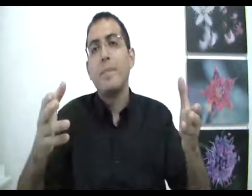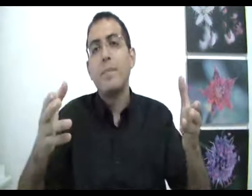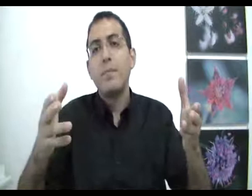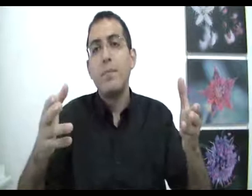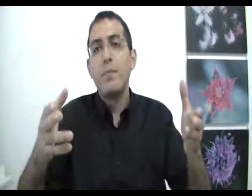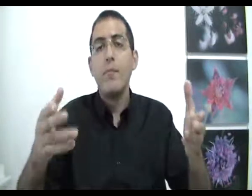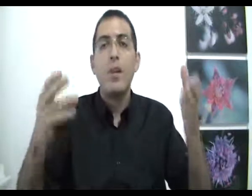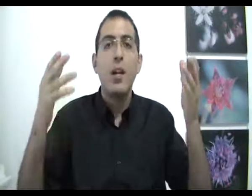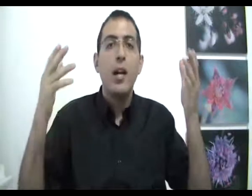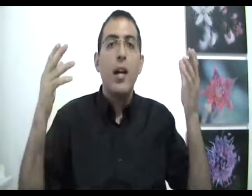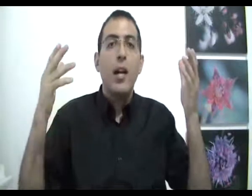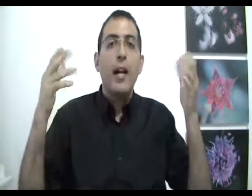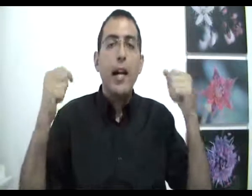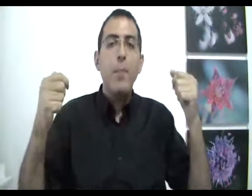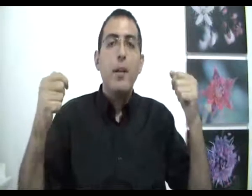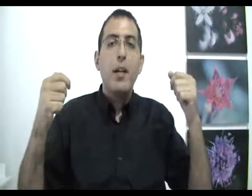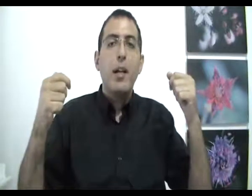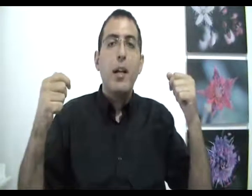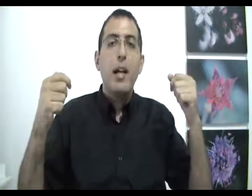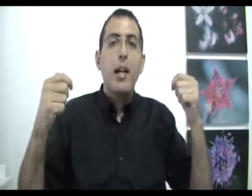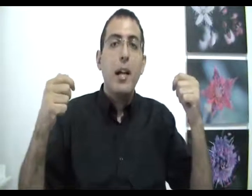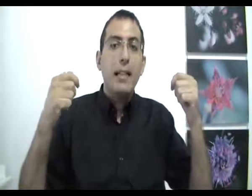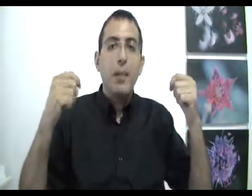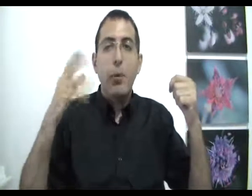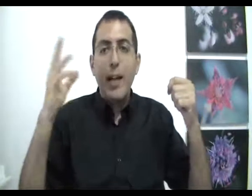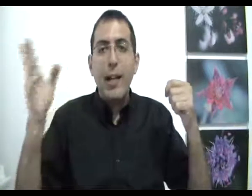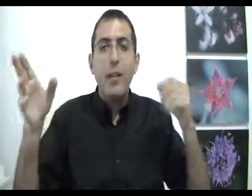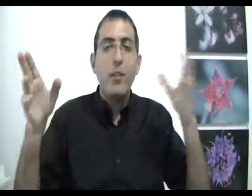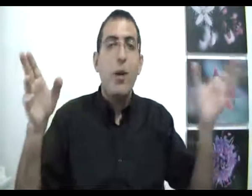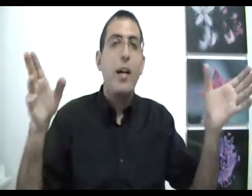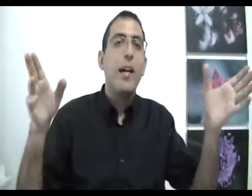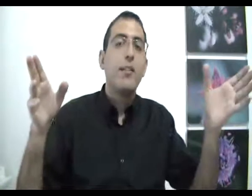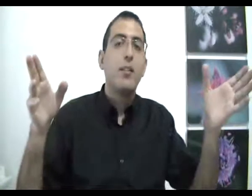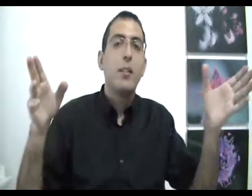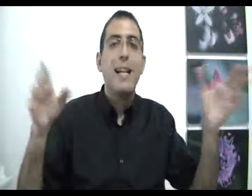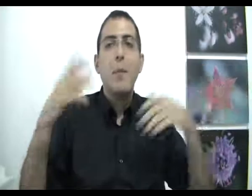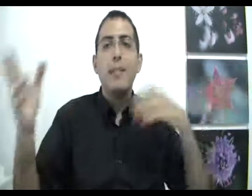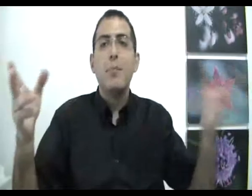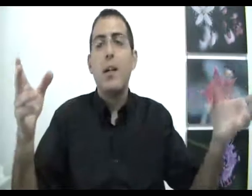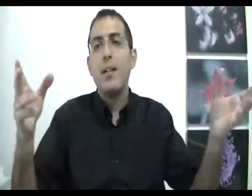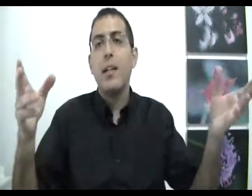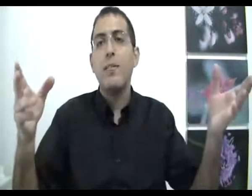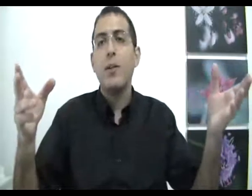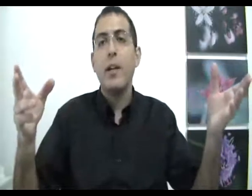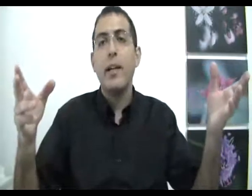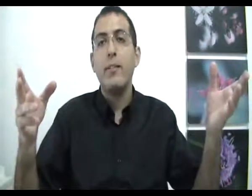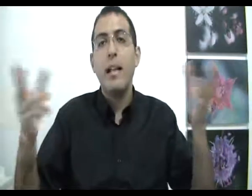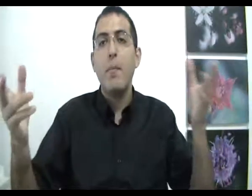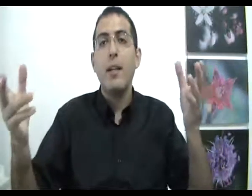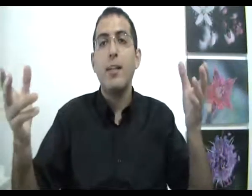אם אתה בוחר ככה ולא אחרת, למה בעצם בחרת ככה ולא אחרת? למה בחרת?